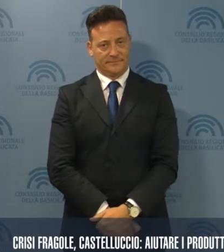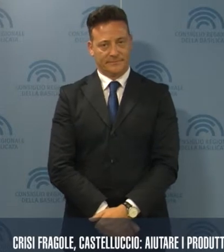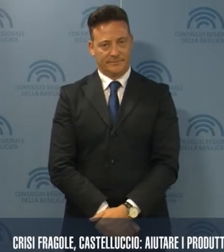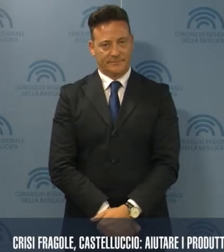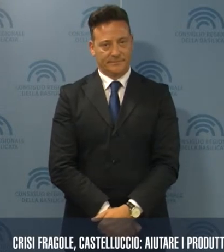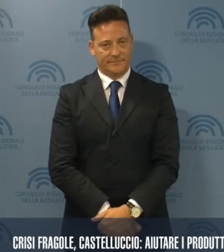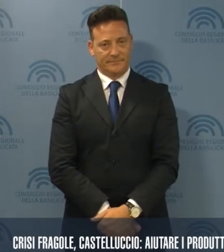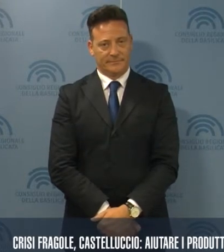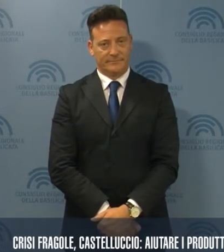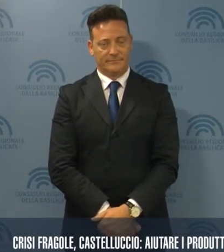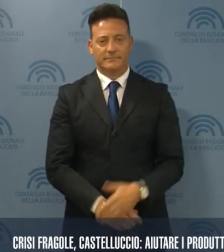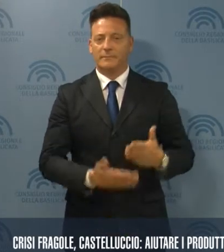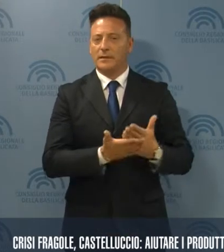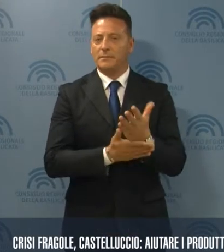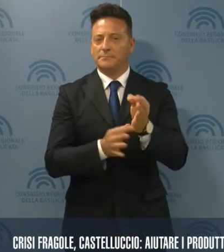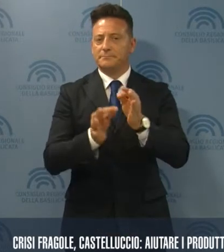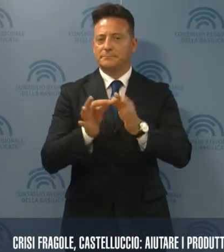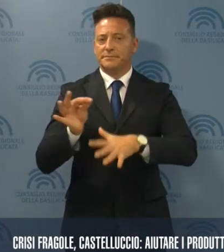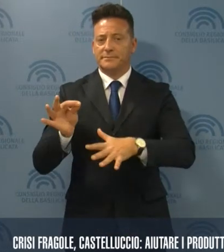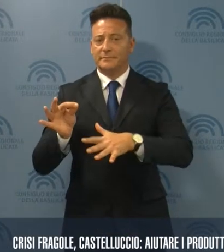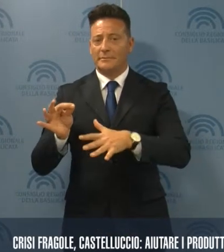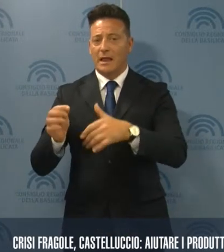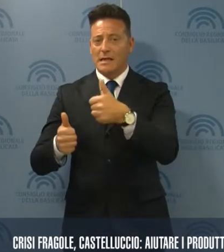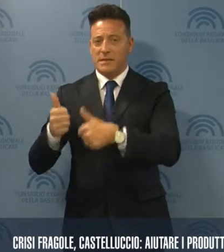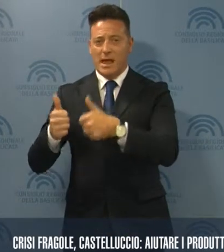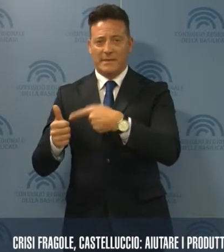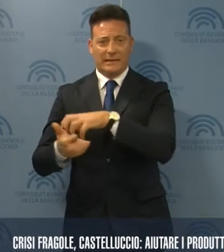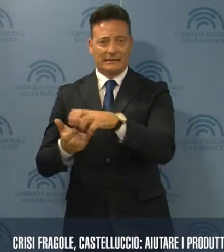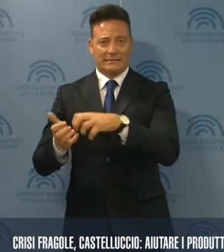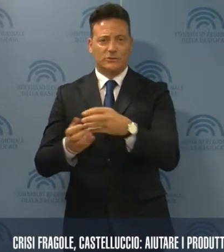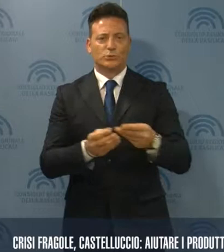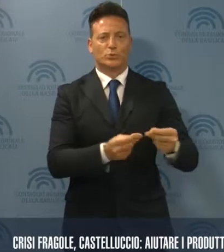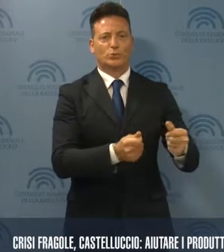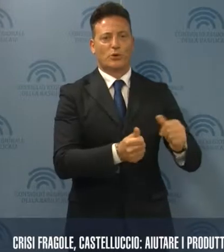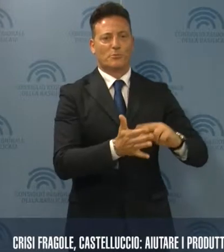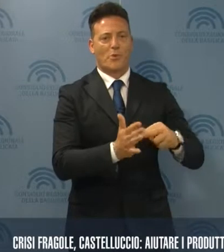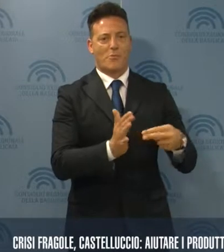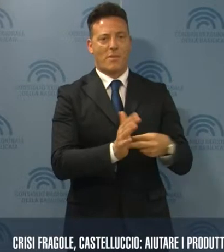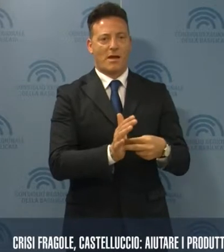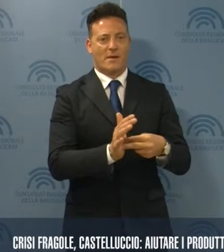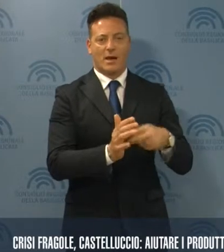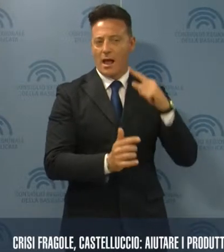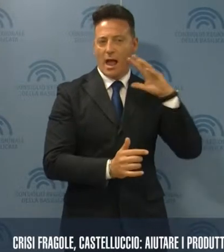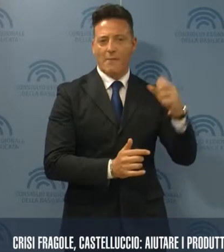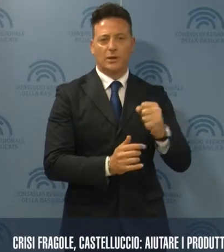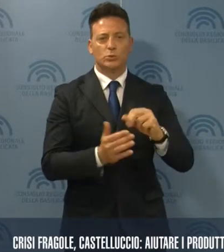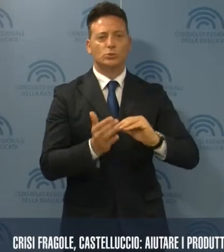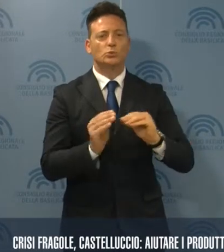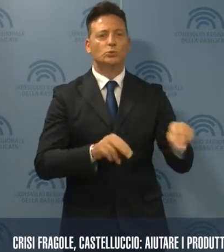Passare rapidamente dall'analisi della crisi alla soluzione dei problemi, individuando strumenti finanziari e di